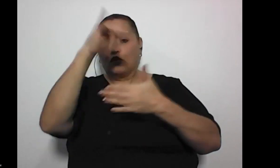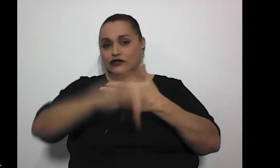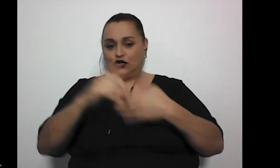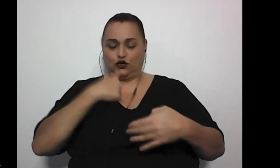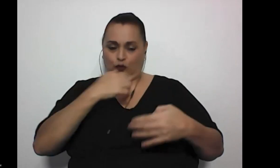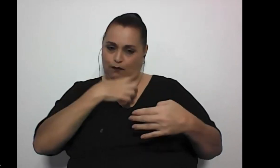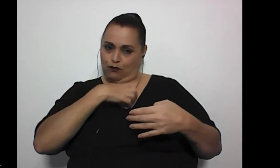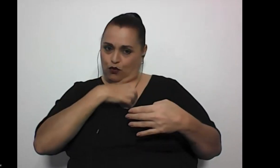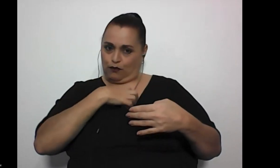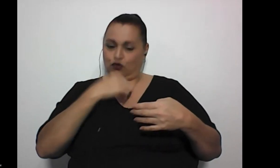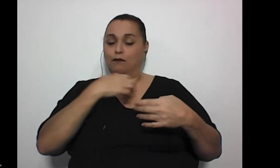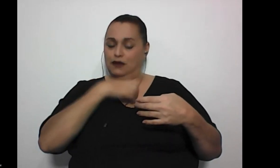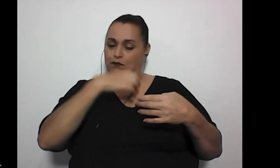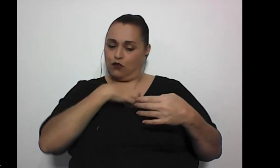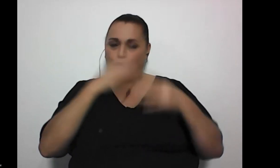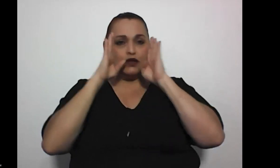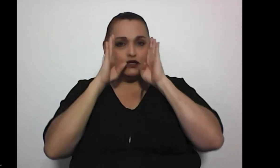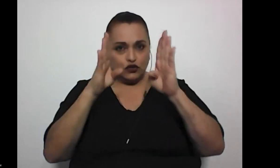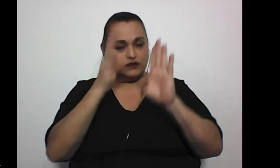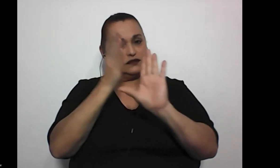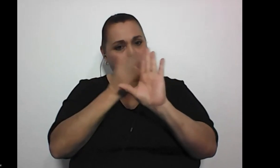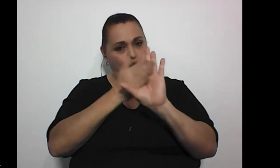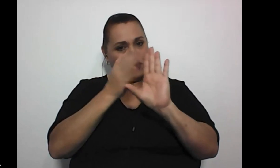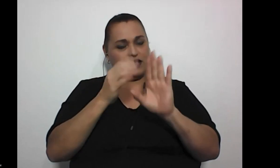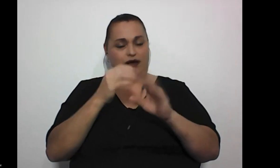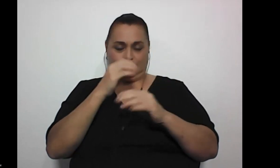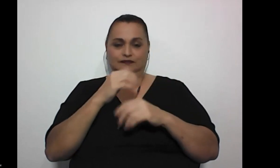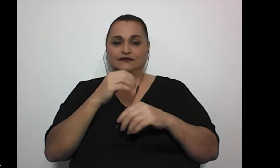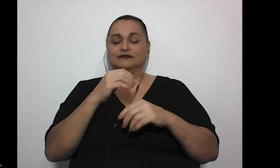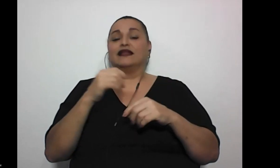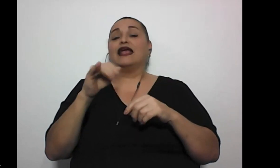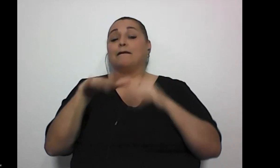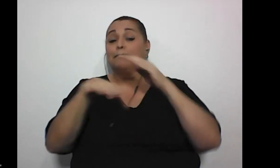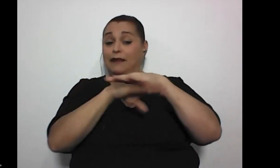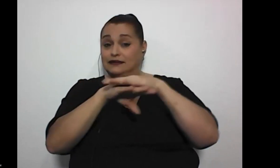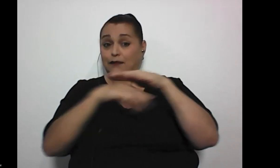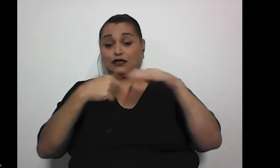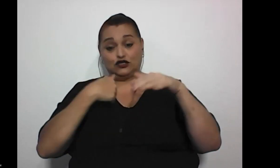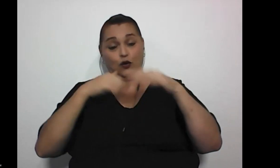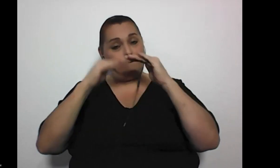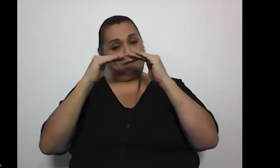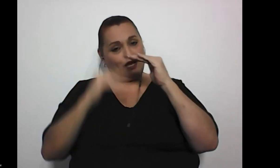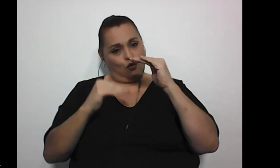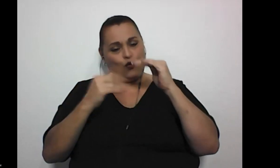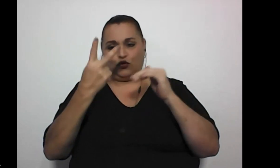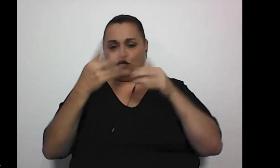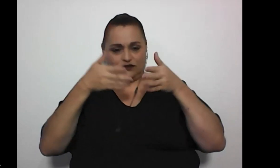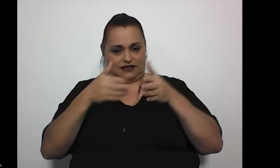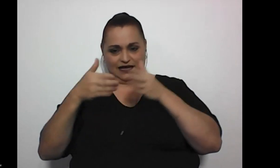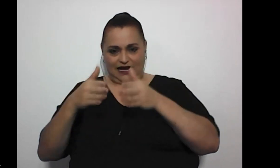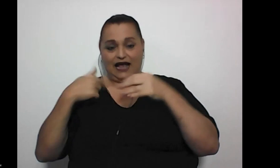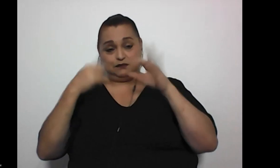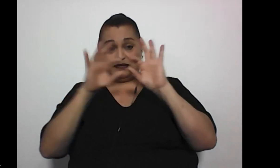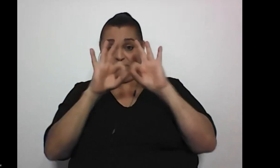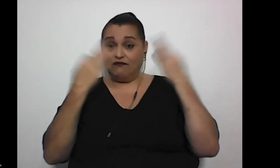propio consultorio de atención psicológica y básicamente, bueno, soy la menor de dos hijas, en mi